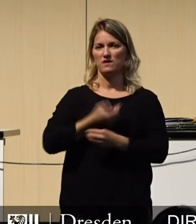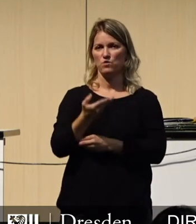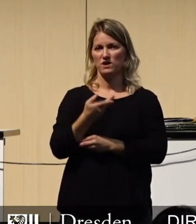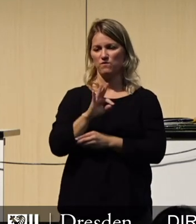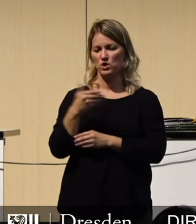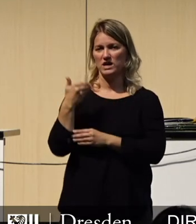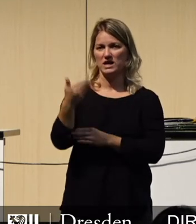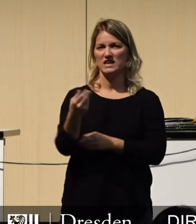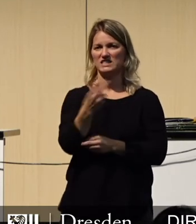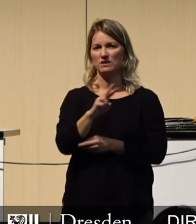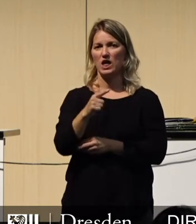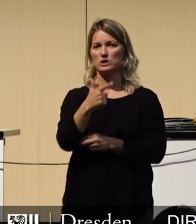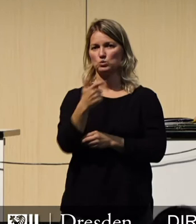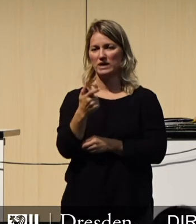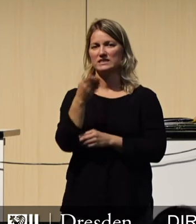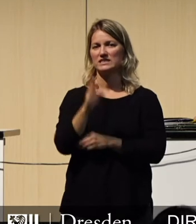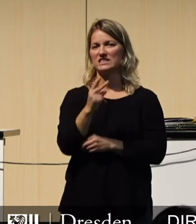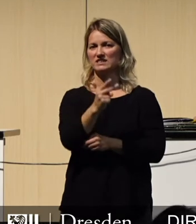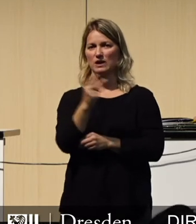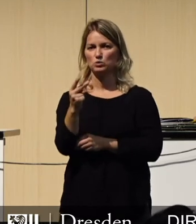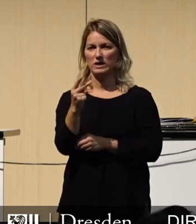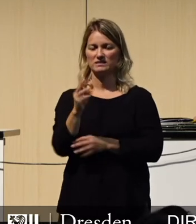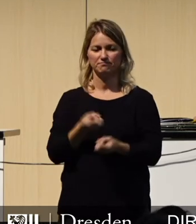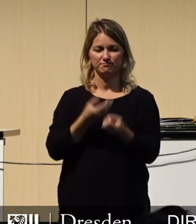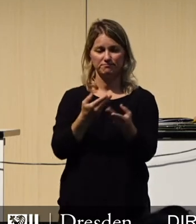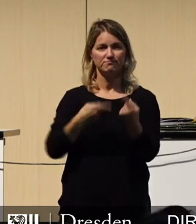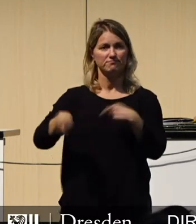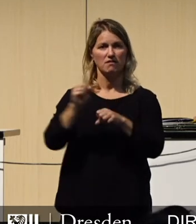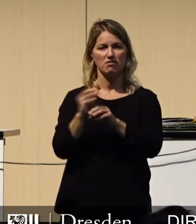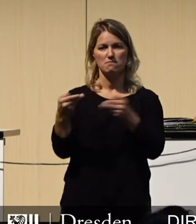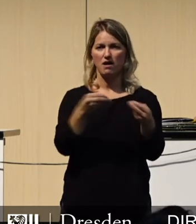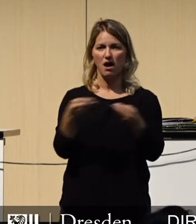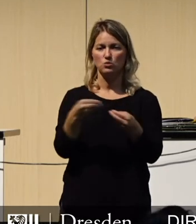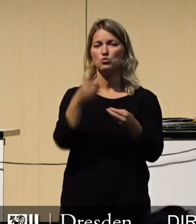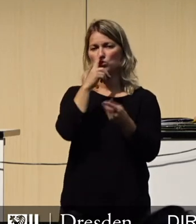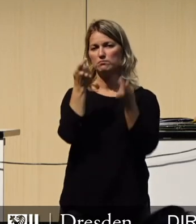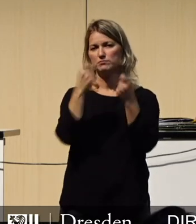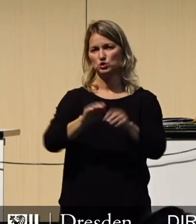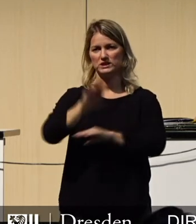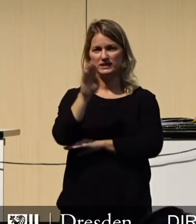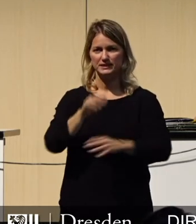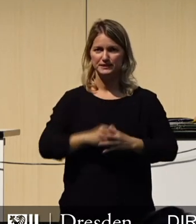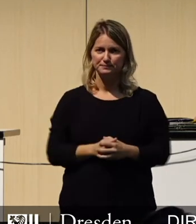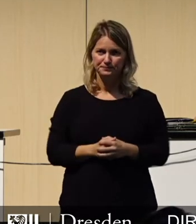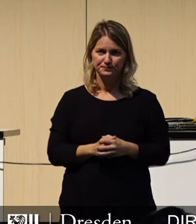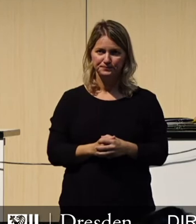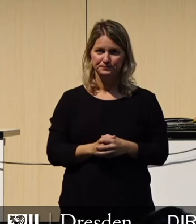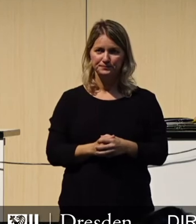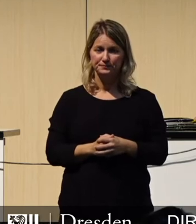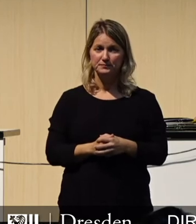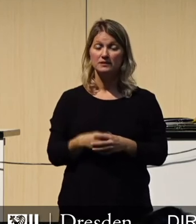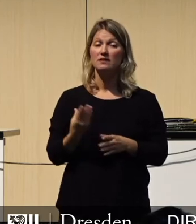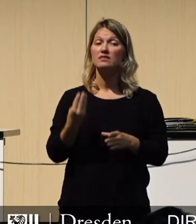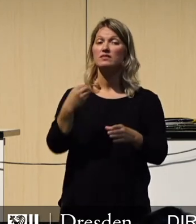und 2022 zur Beratung und Beschlussfassung vor. Gleichzeitig geben wir einen